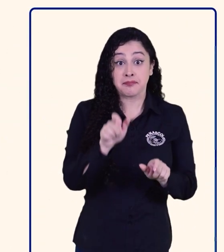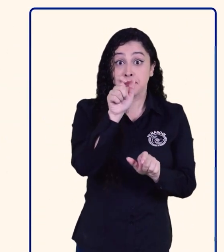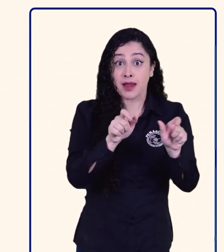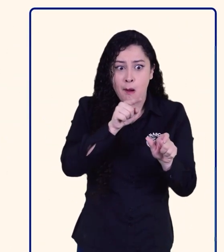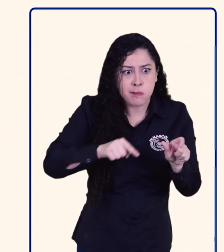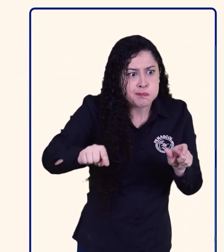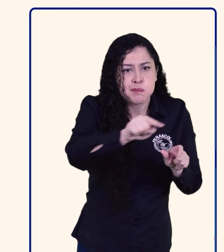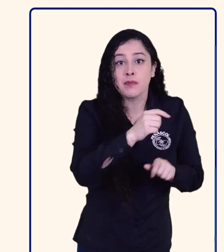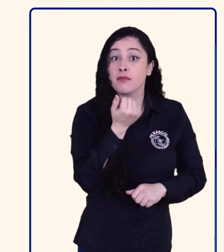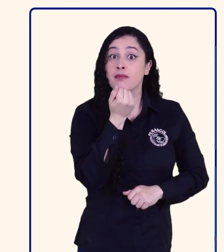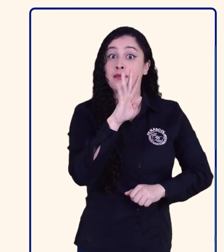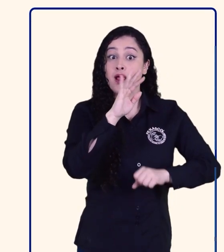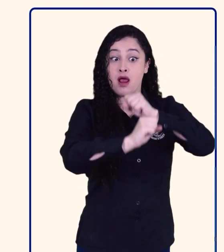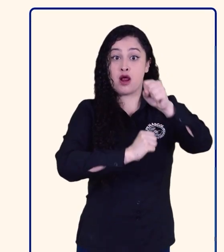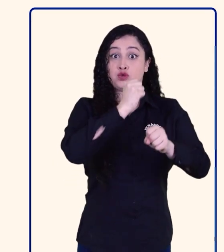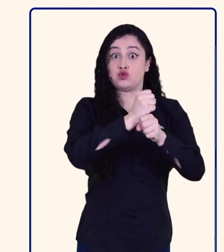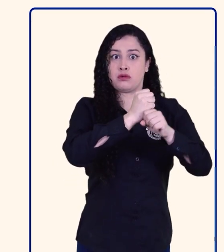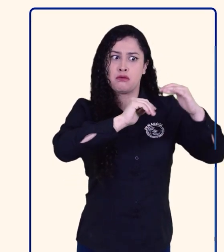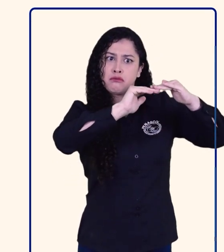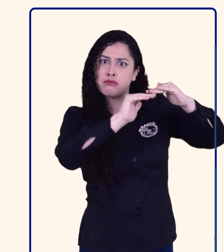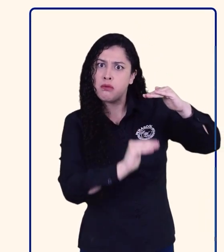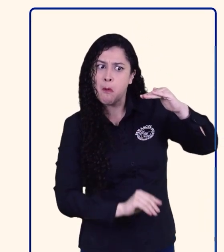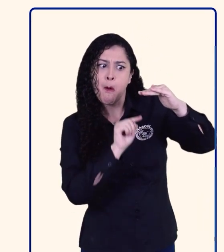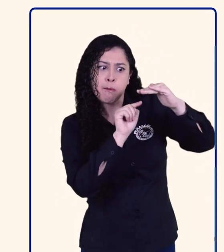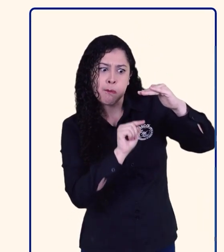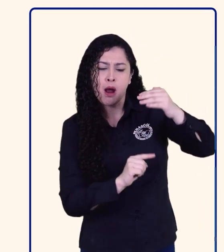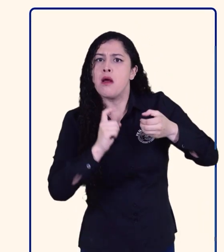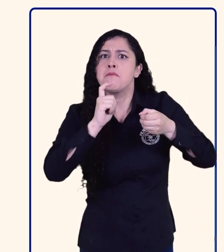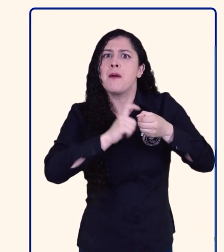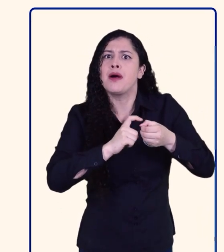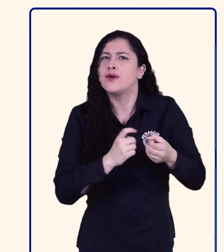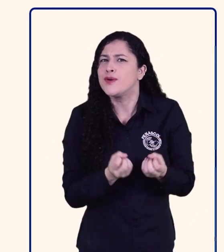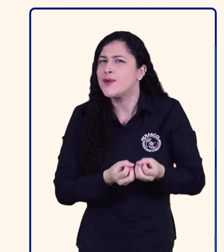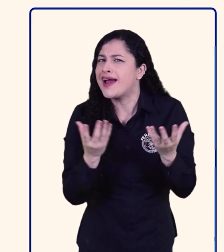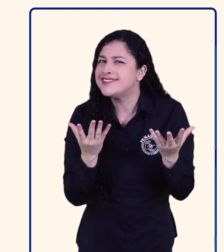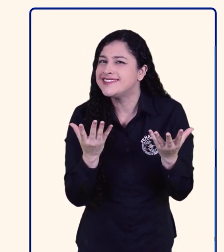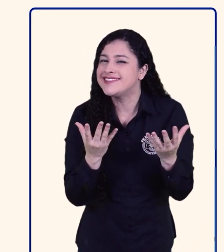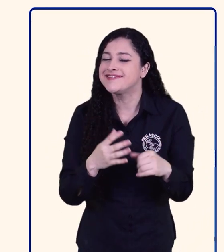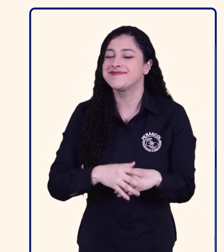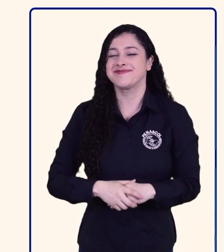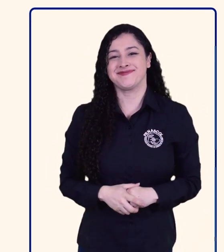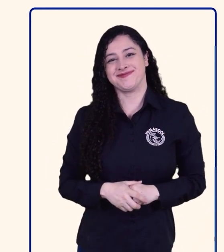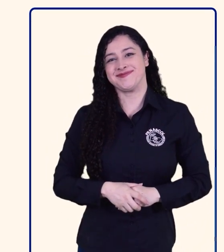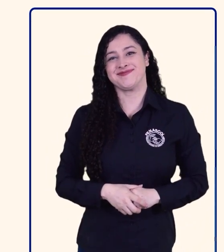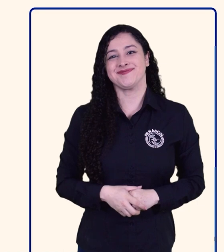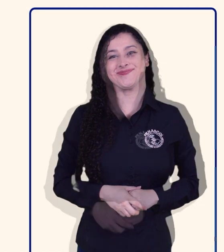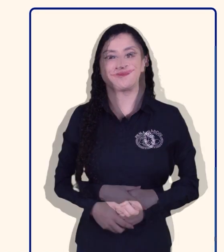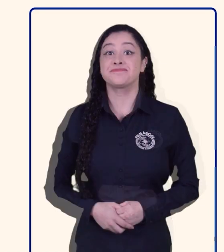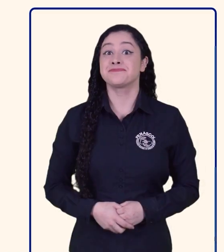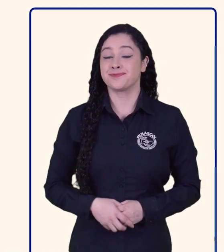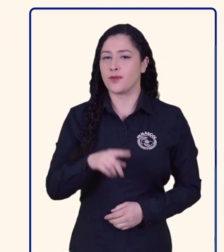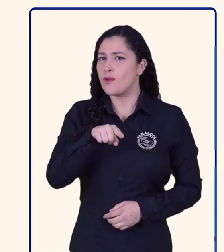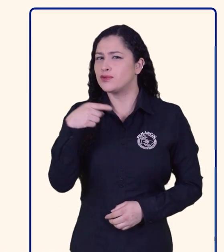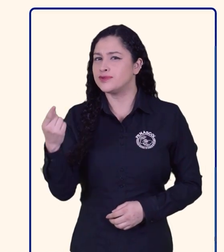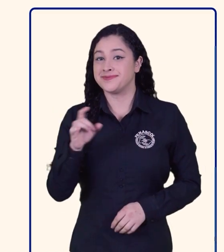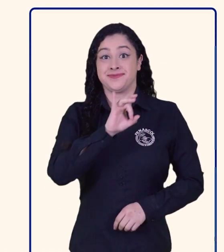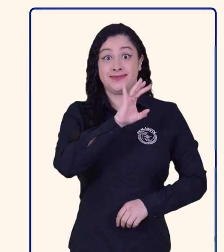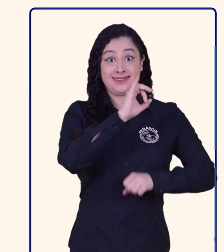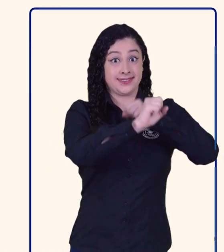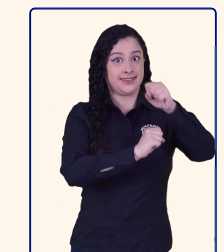Menores de 14 años 13 usuarios Entre 15